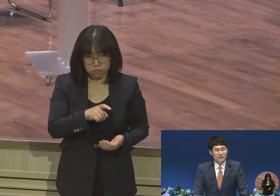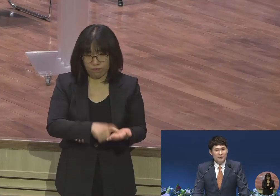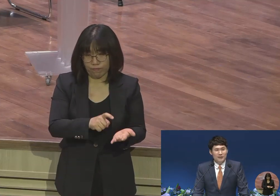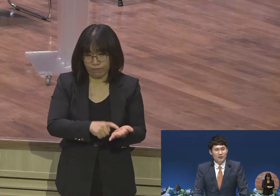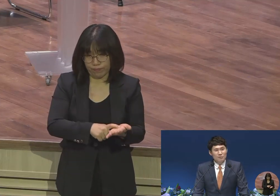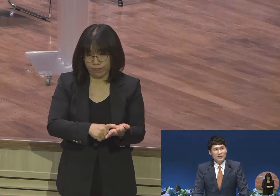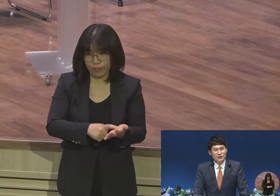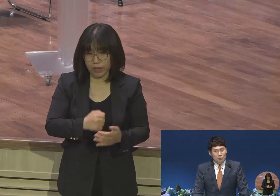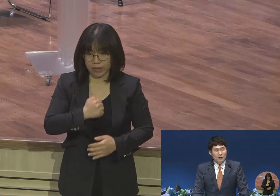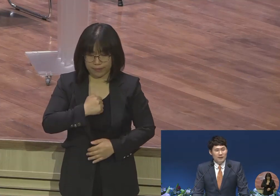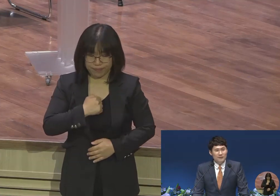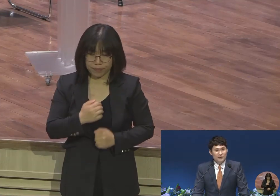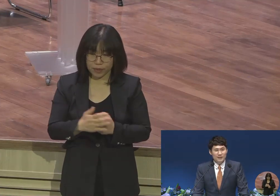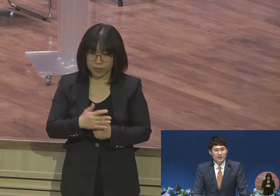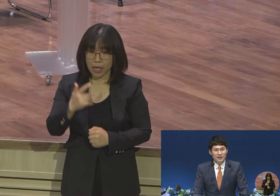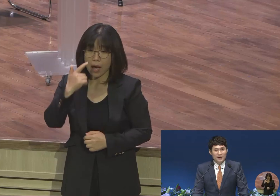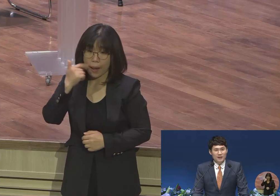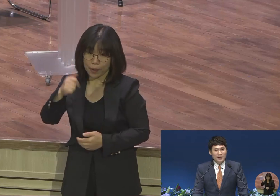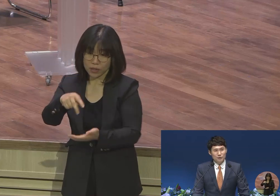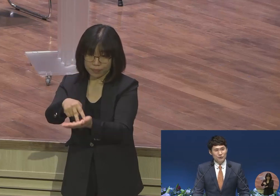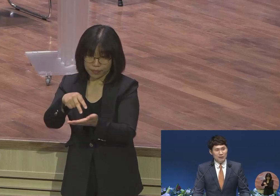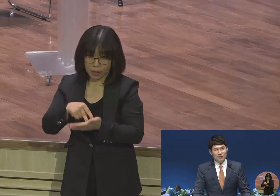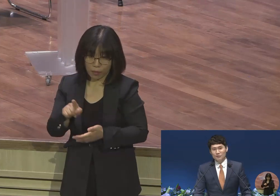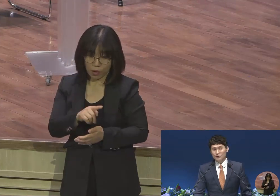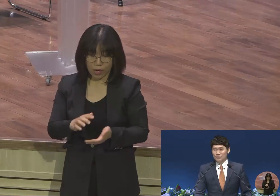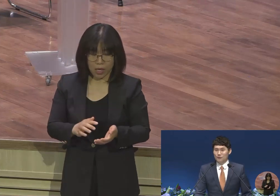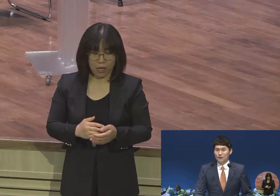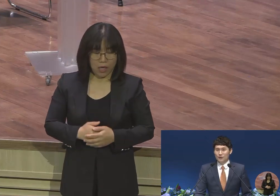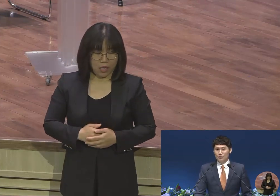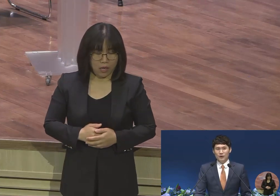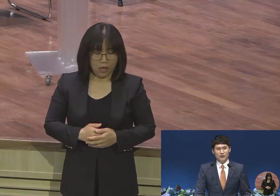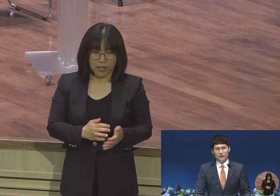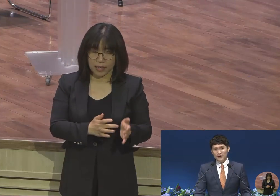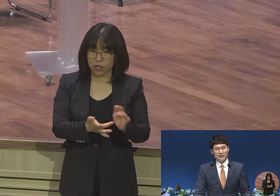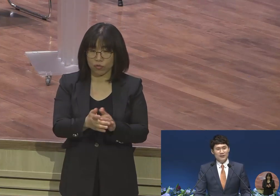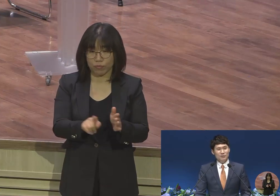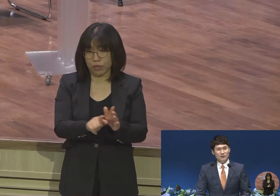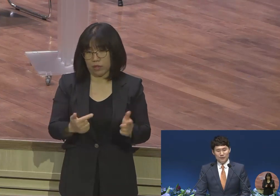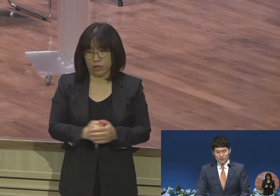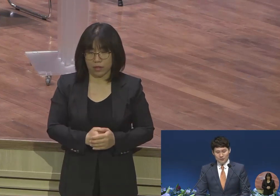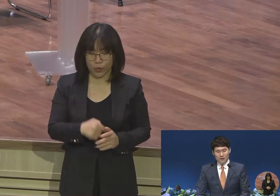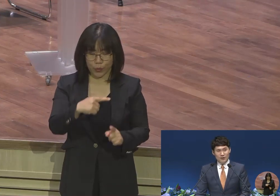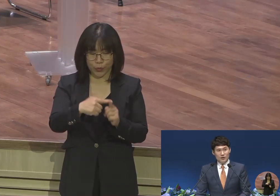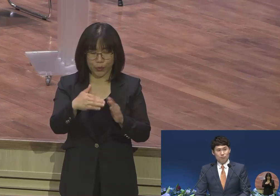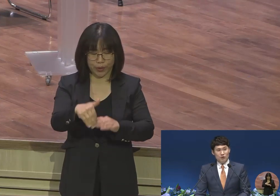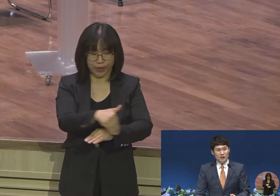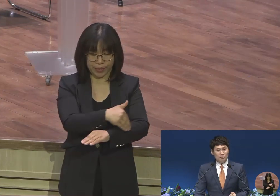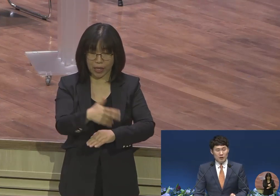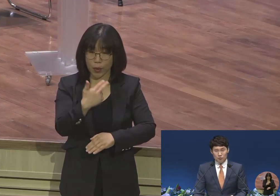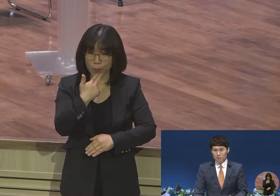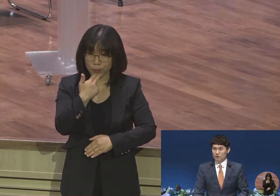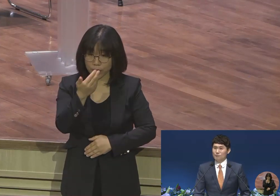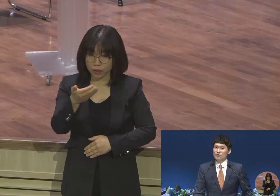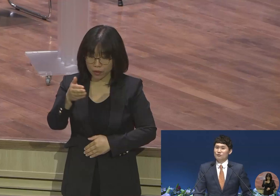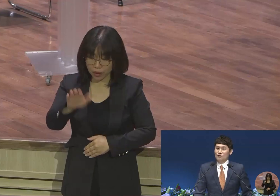얼마나 지옥 같았는지 예수를 안 믿으면서도 교회 전혀 안 다니면서도 지푸라기라도 잡고 싶은 심정으로